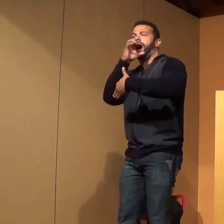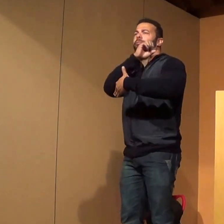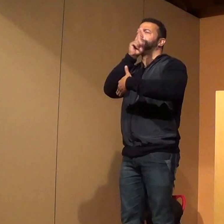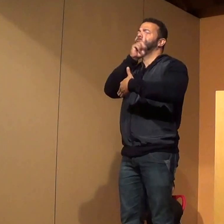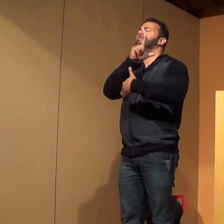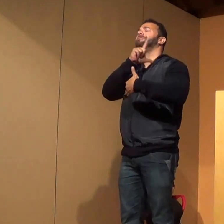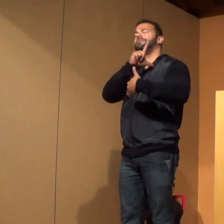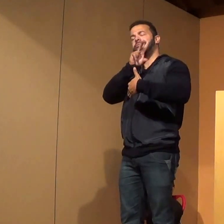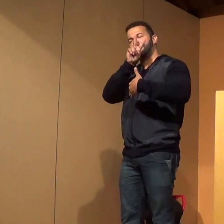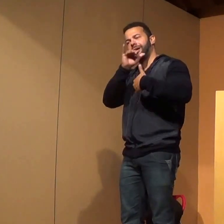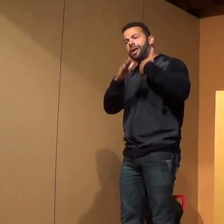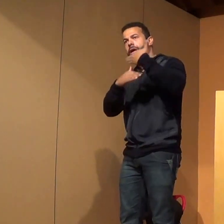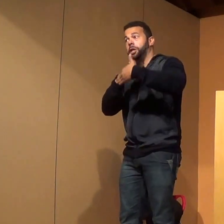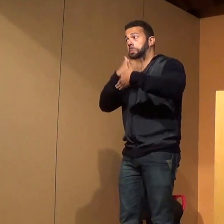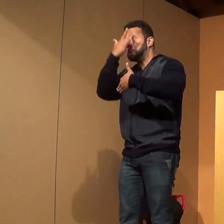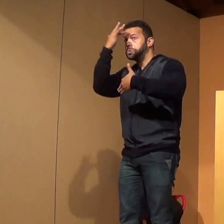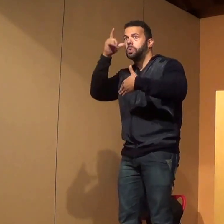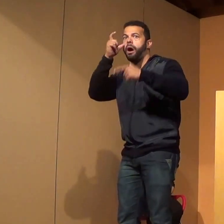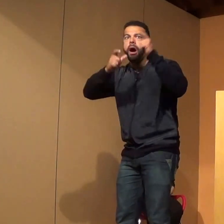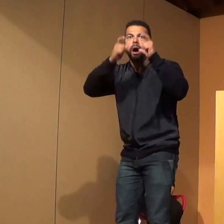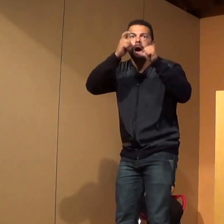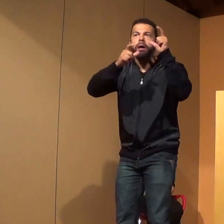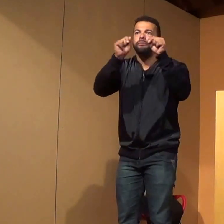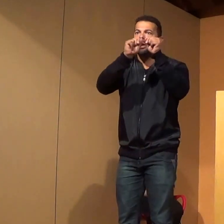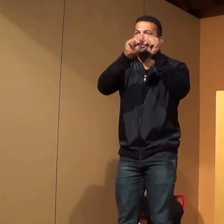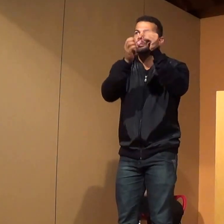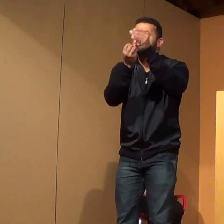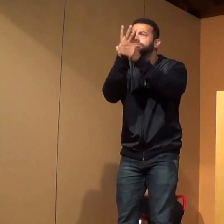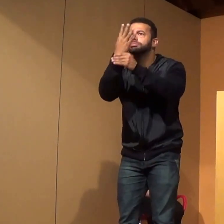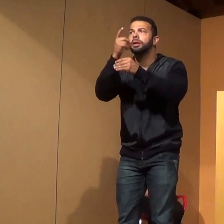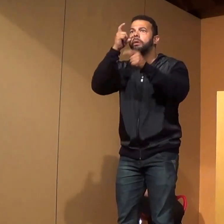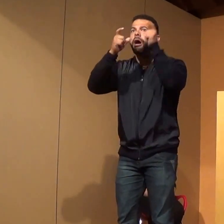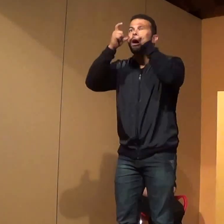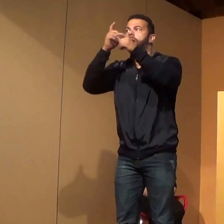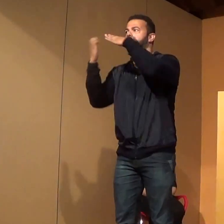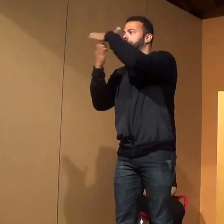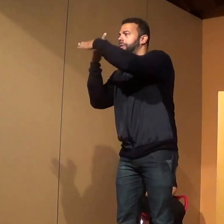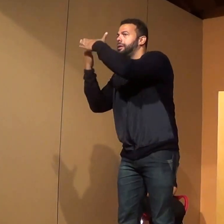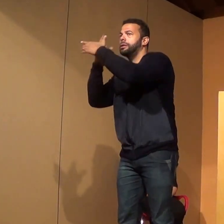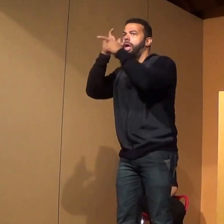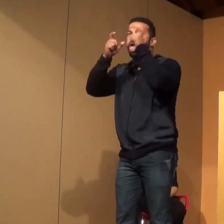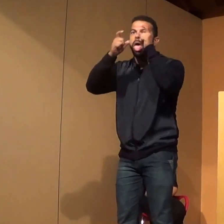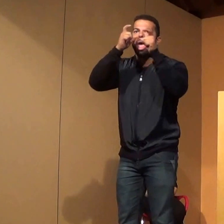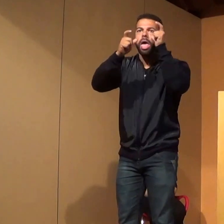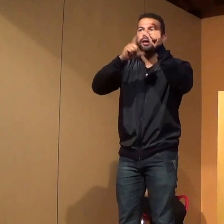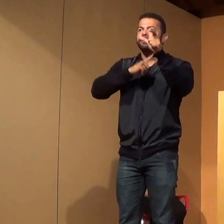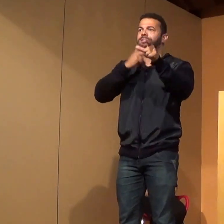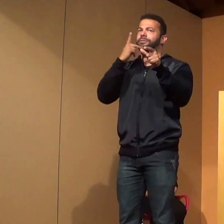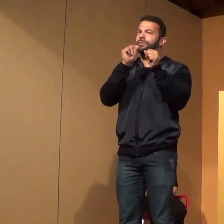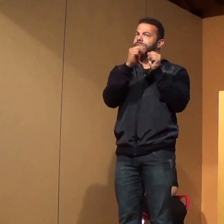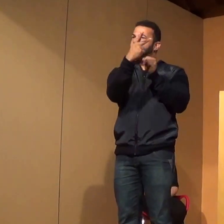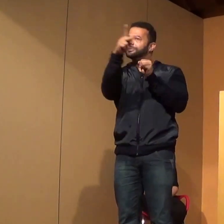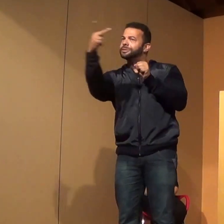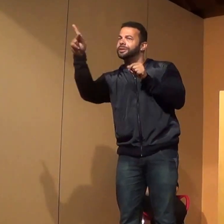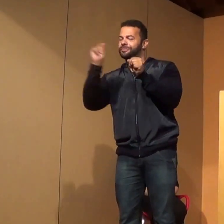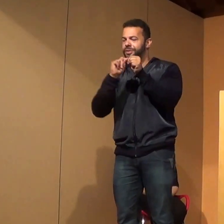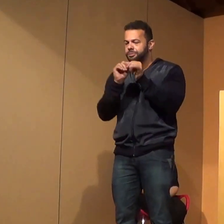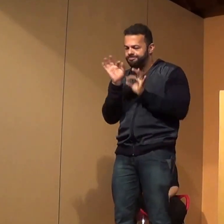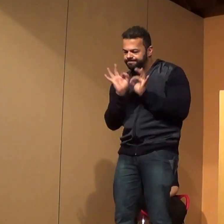muita gente já de olho no que vocês vão desenvolver para aqueles que tiverem os seus trabalhos